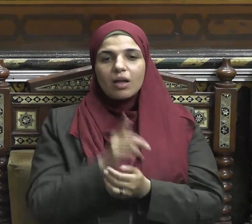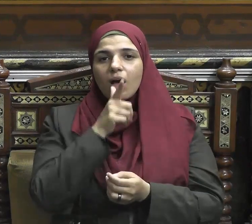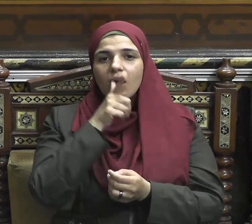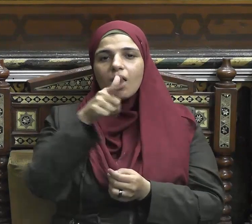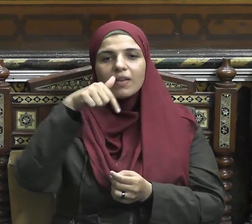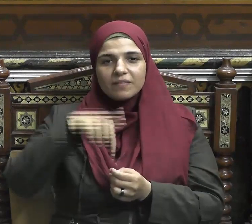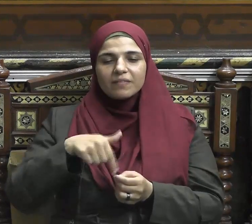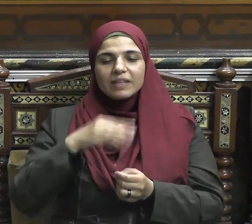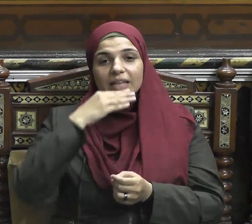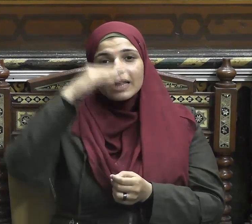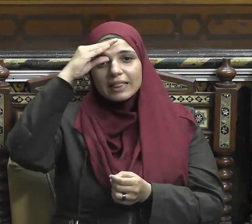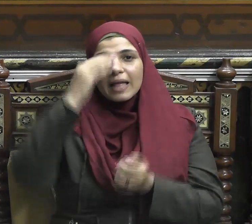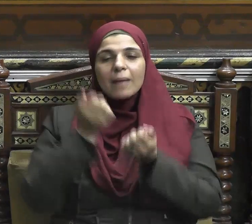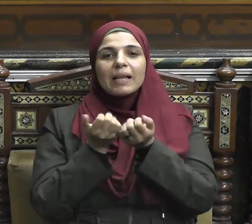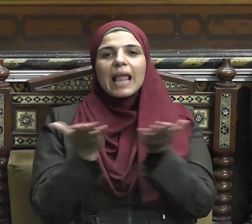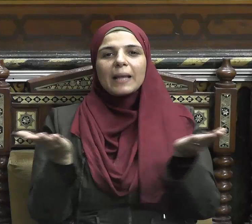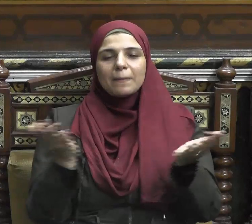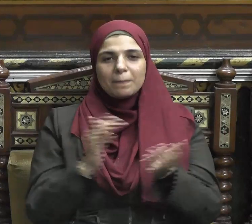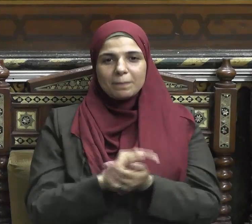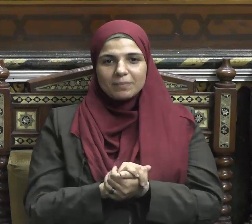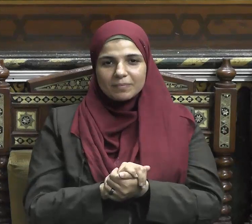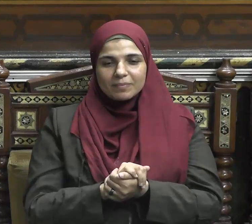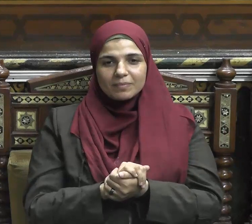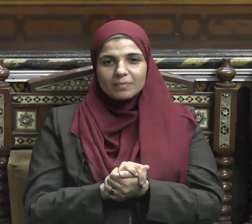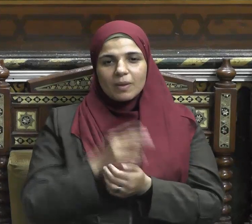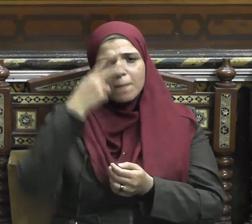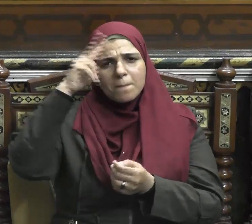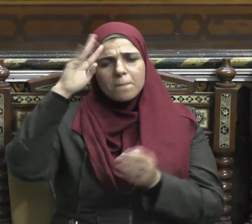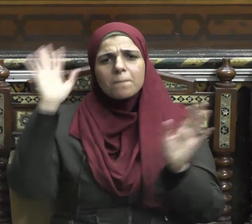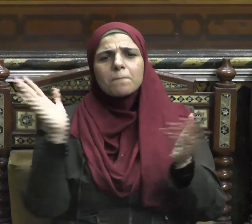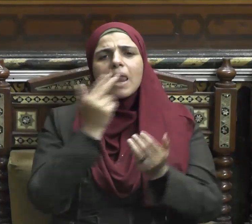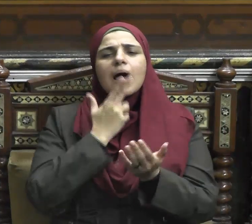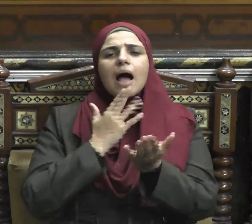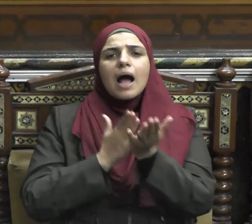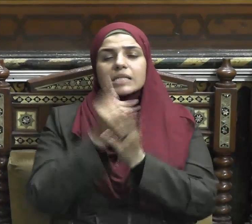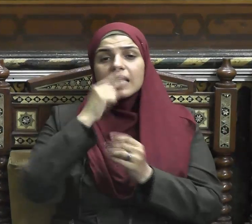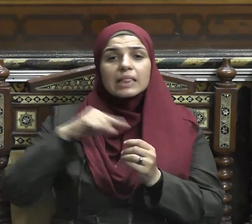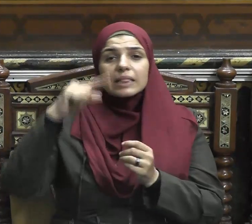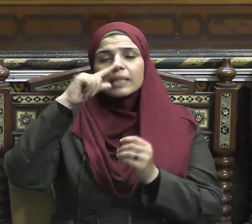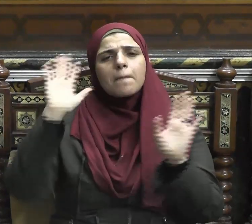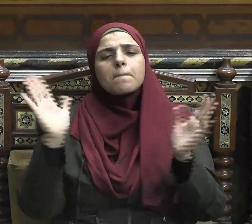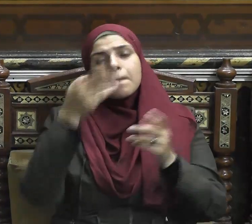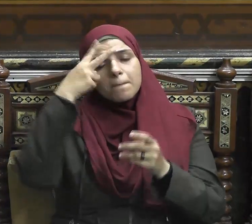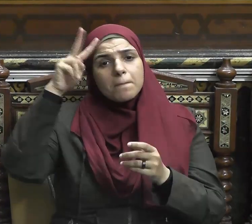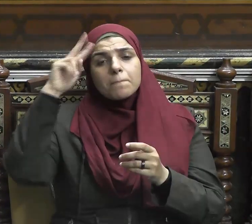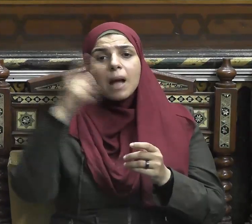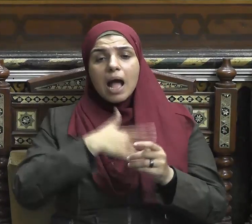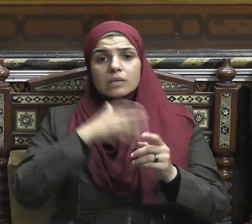في كتابه الكريم ومن أحسن ديناً ممن أسلم وجهه لله وهو محسن